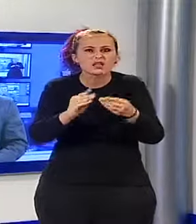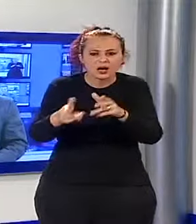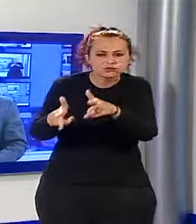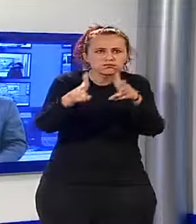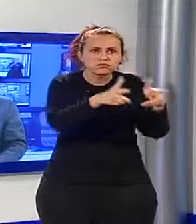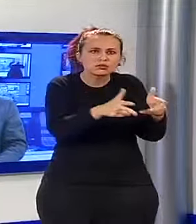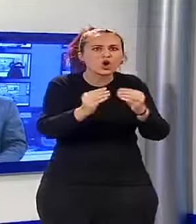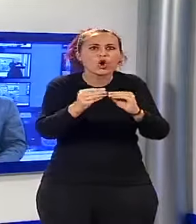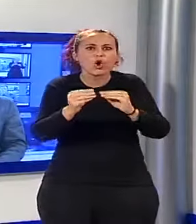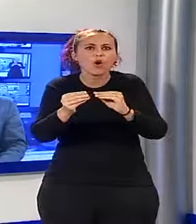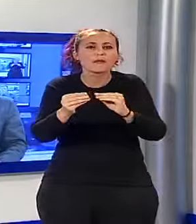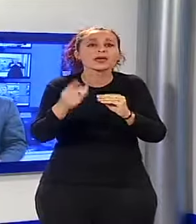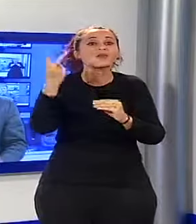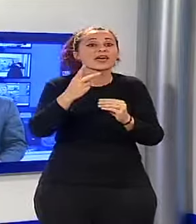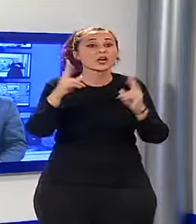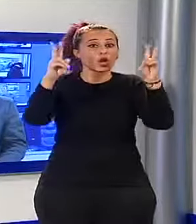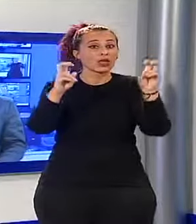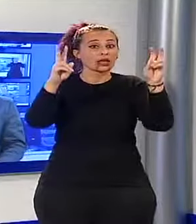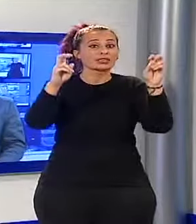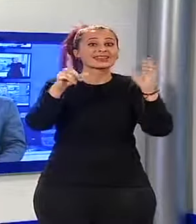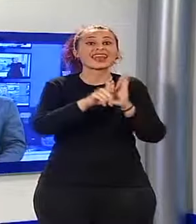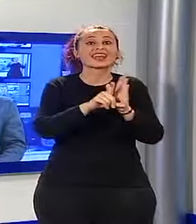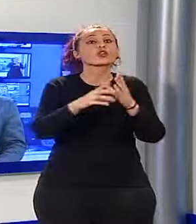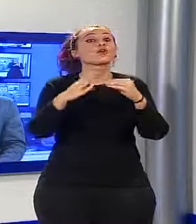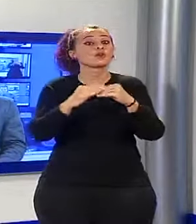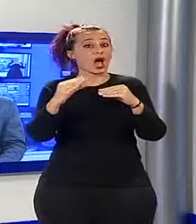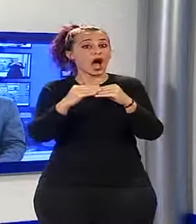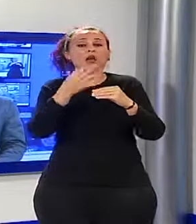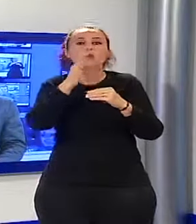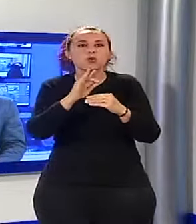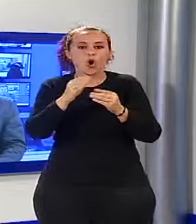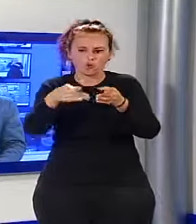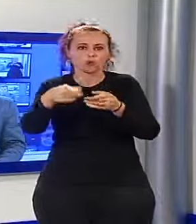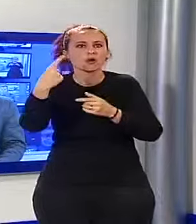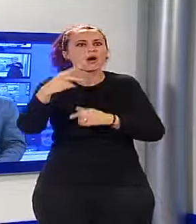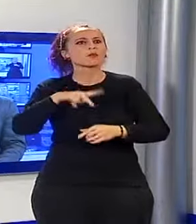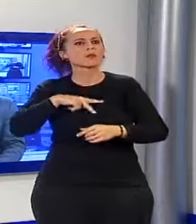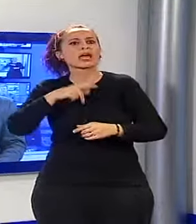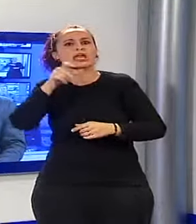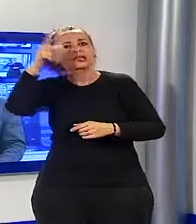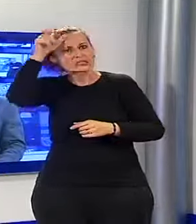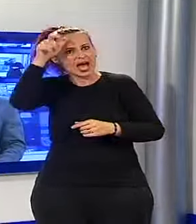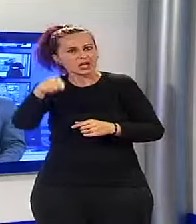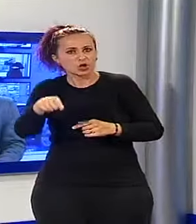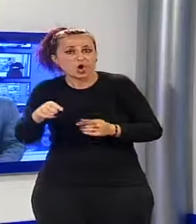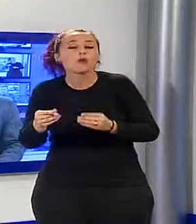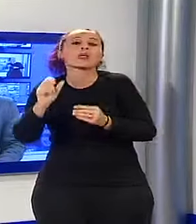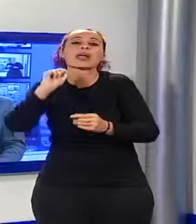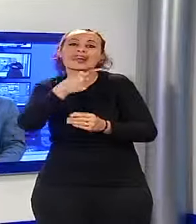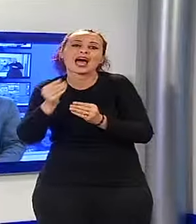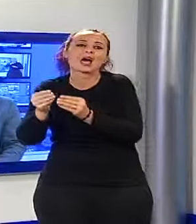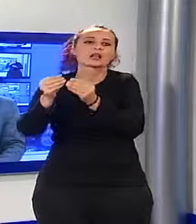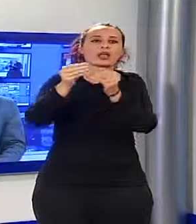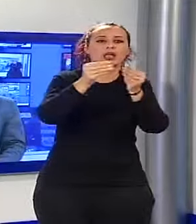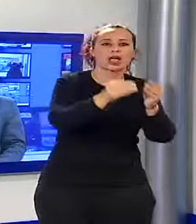resa possibile dal cosiddetto decreto del fare che dà la possibilità ai comuni di acquisire gratuitamente beni